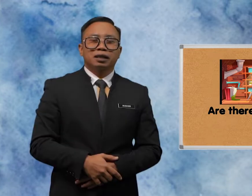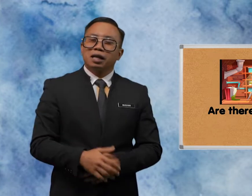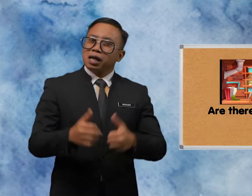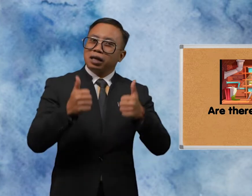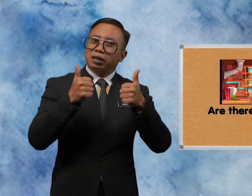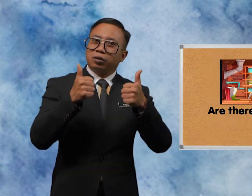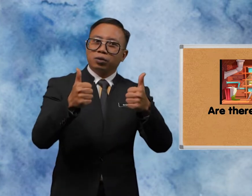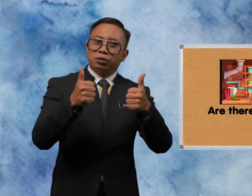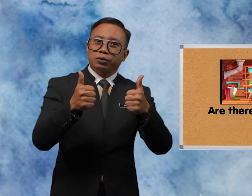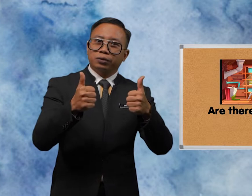Good